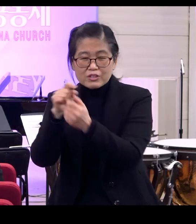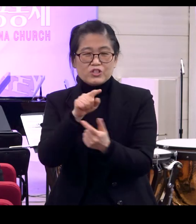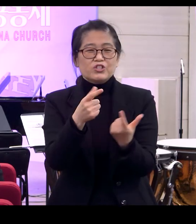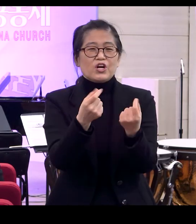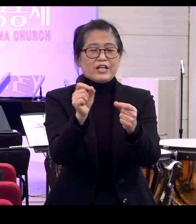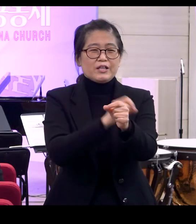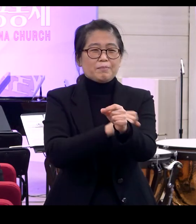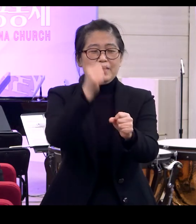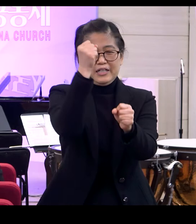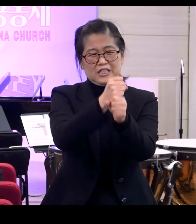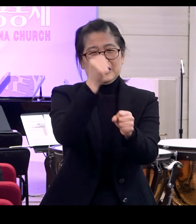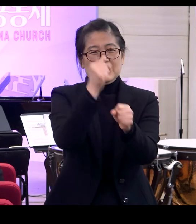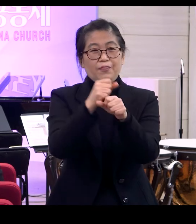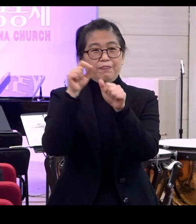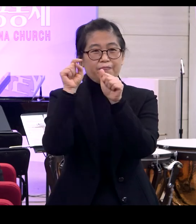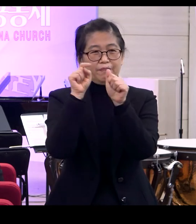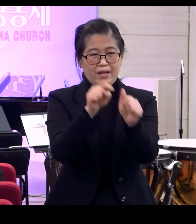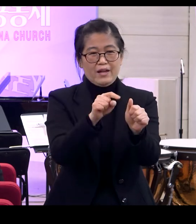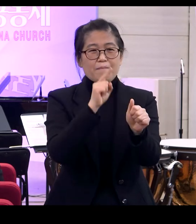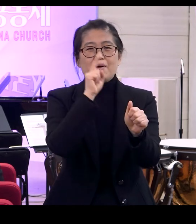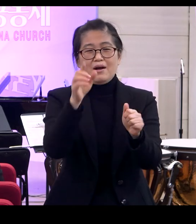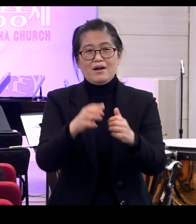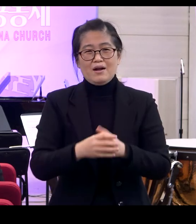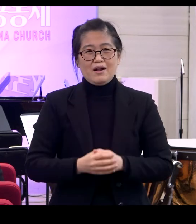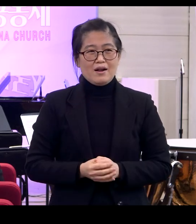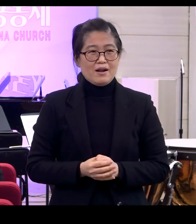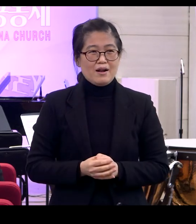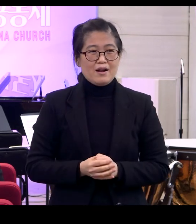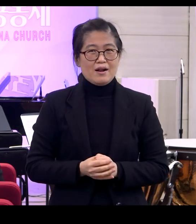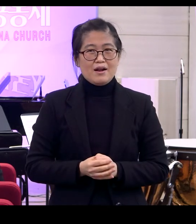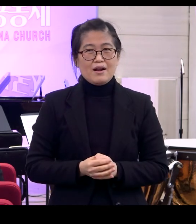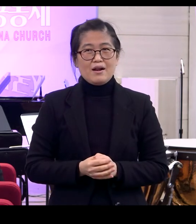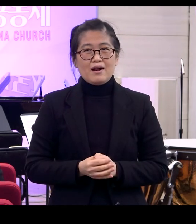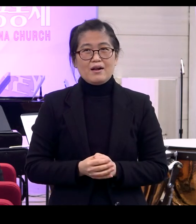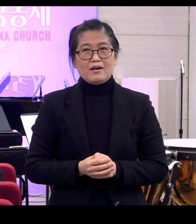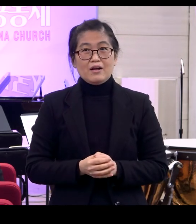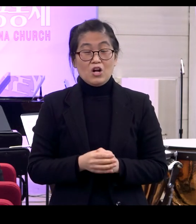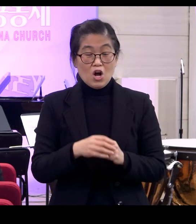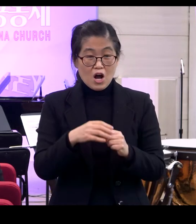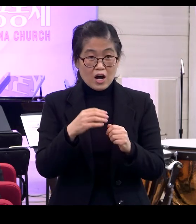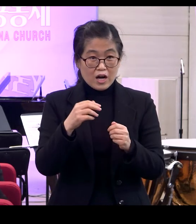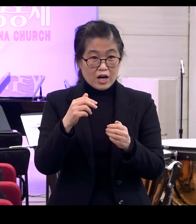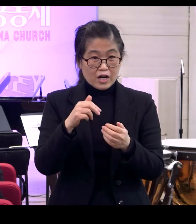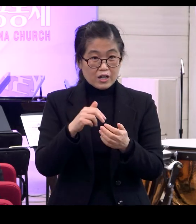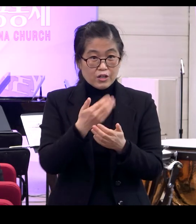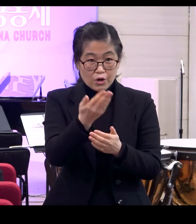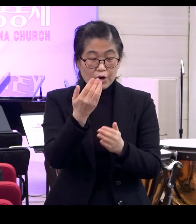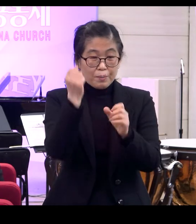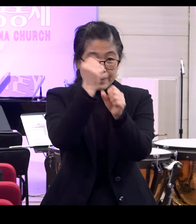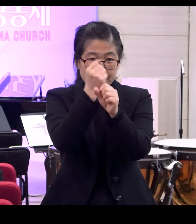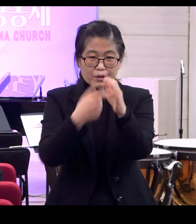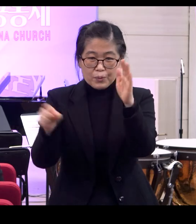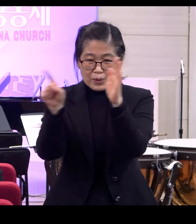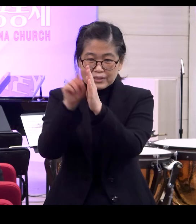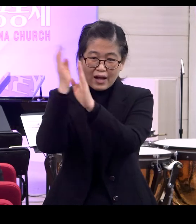너도 그렇게 지어졌단다 너를 만들기 위해서 하늘의